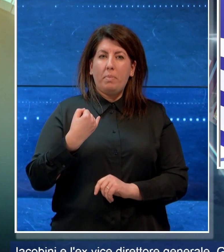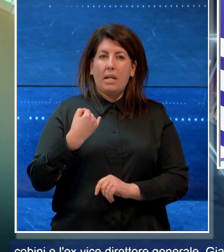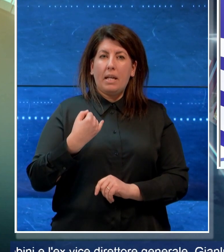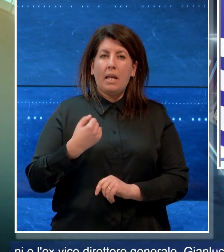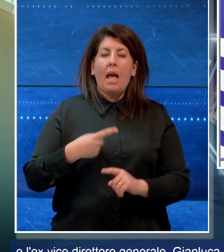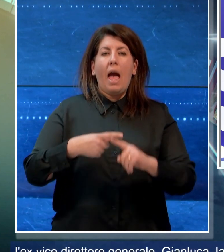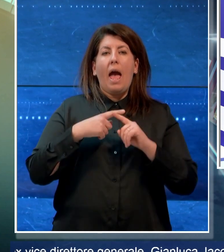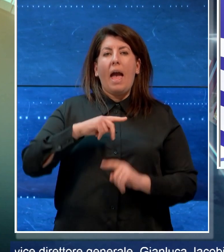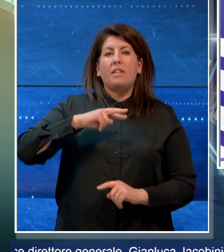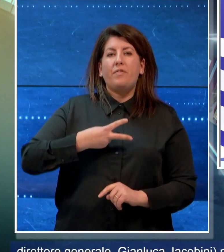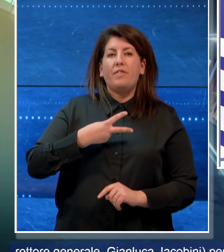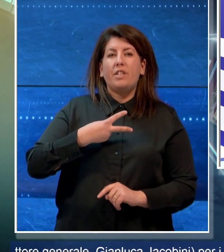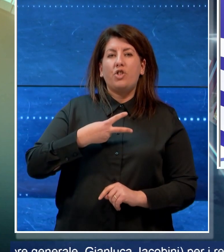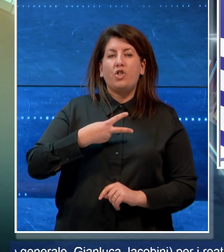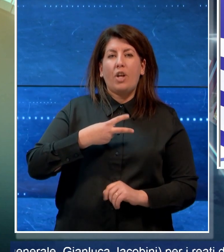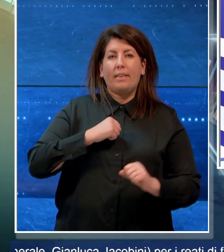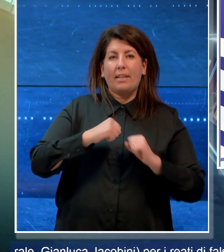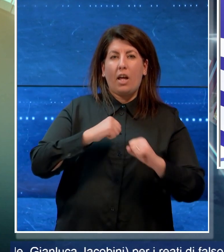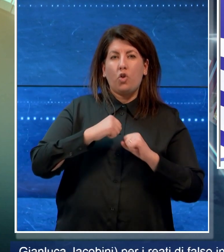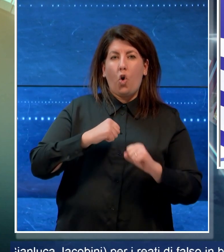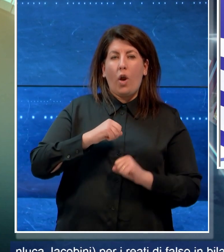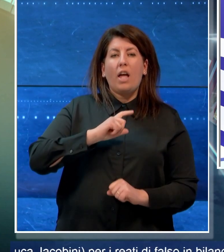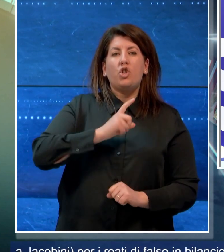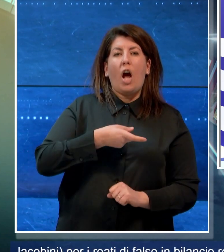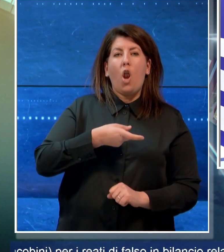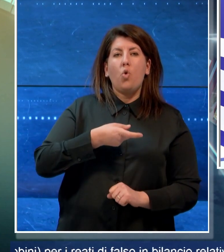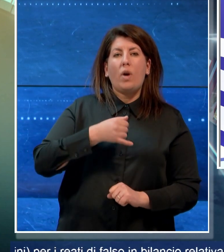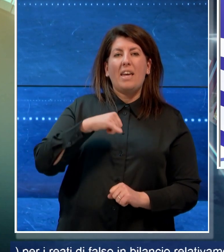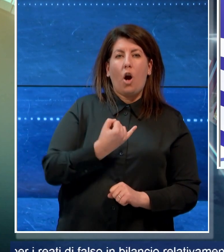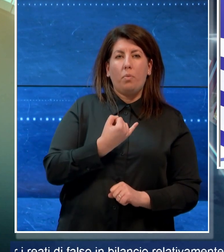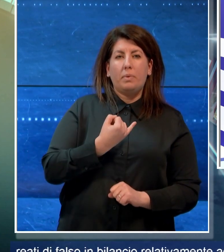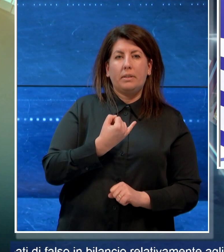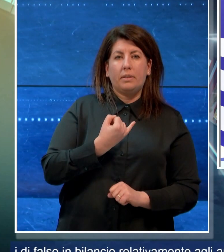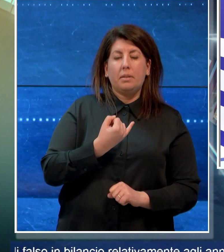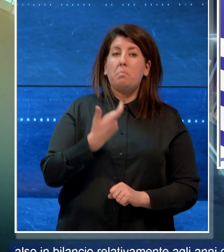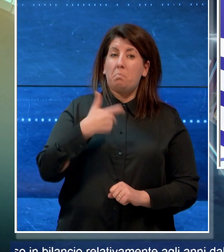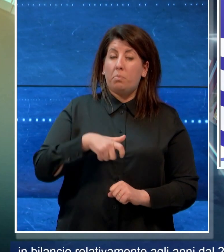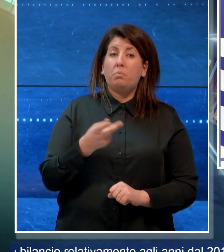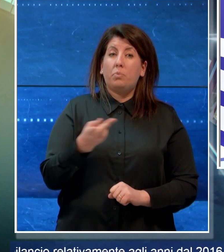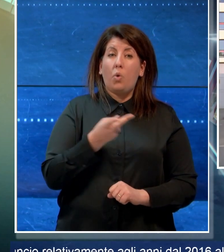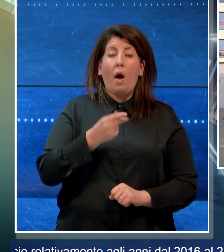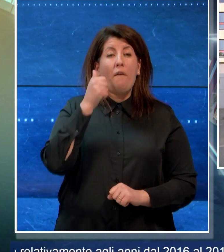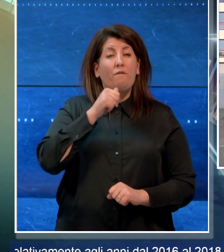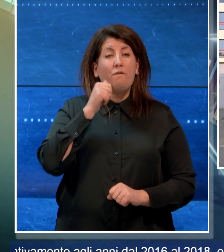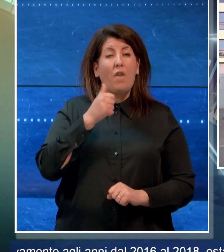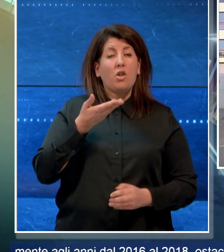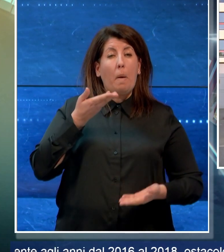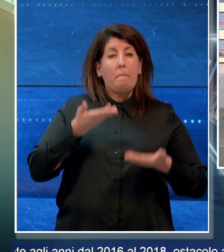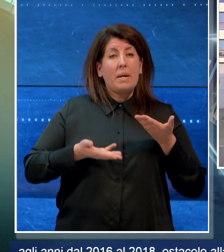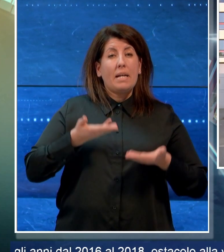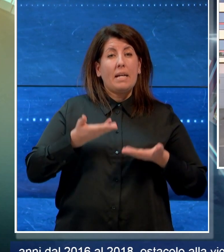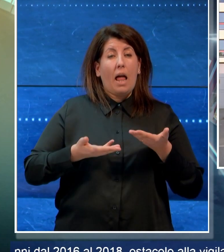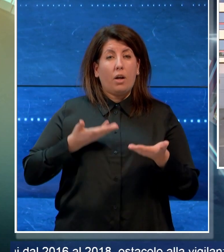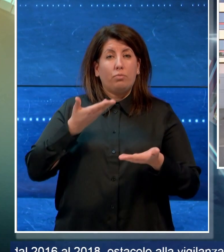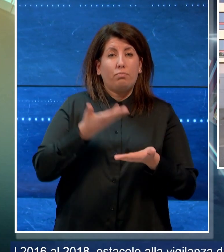direttore generale Gianluca Iacobini per i reati di falso in bilancio relativamente agli